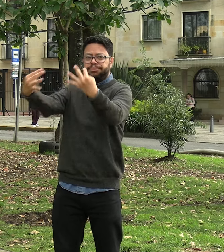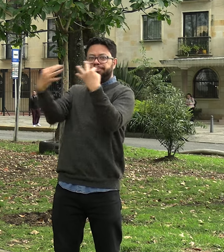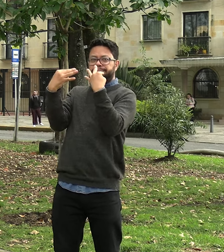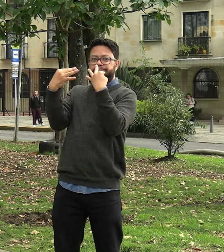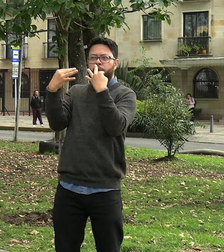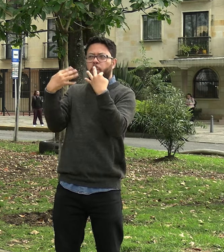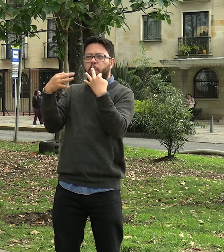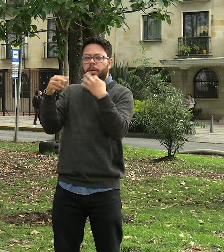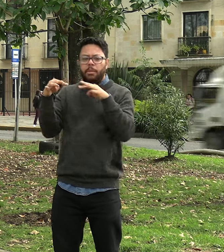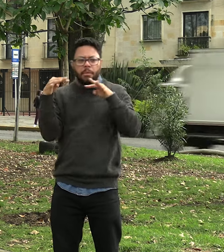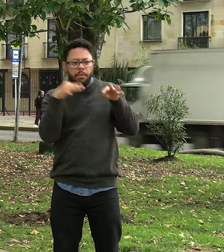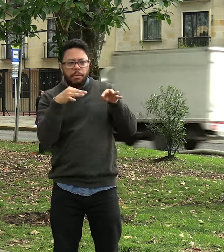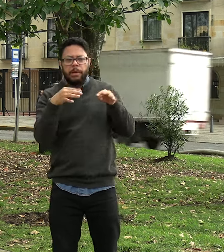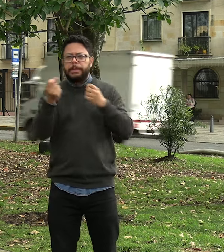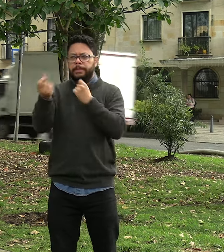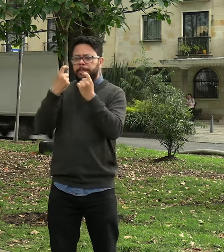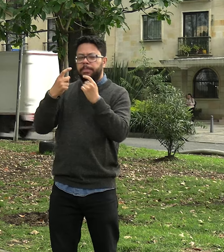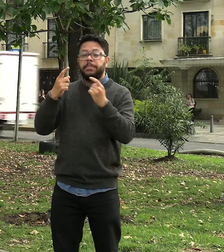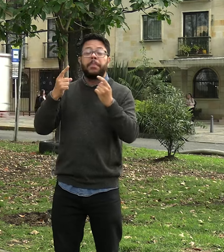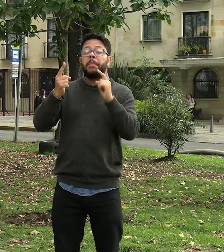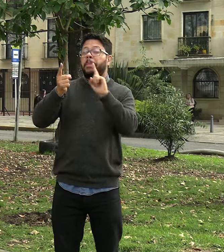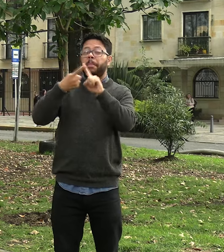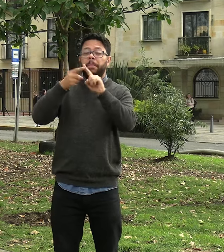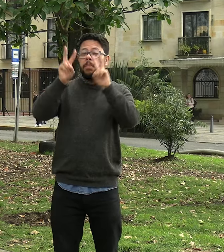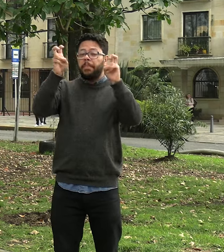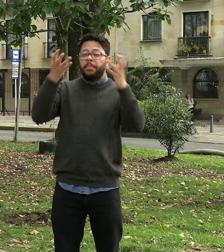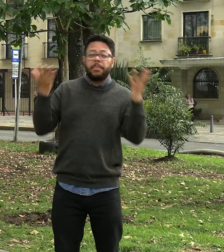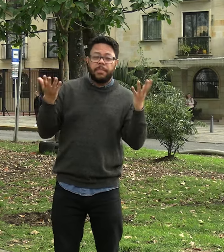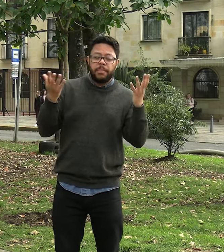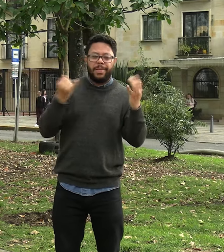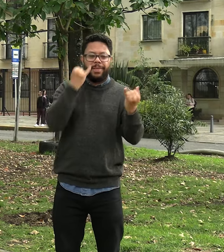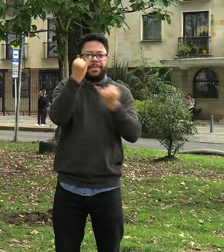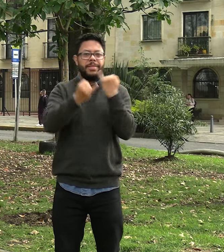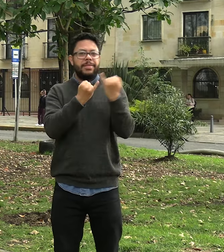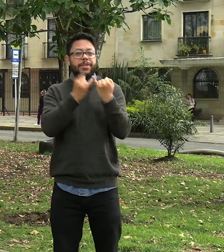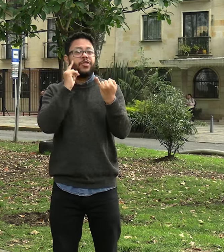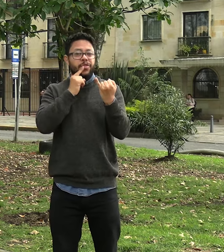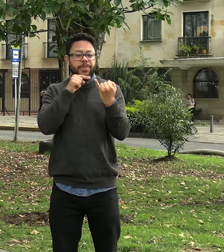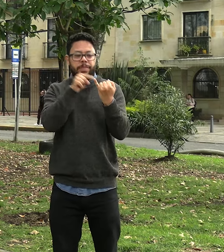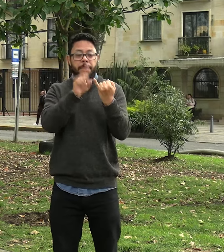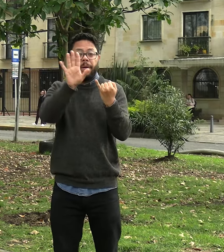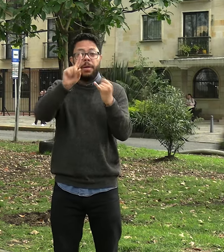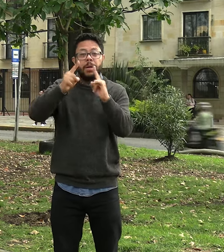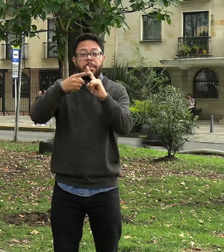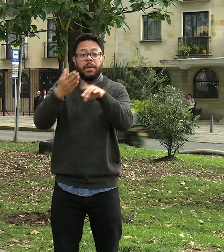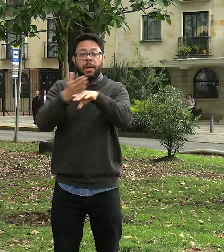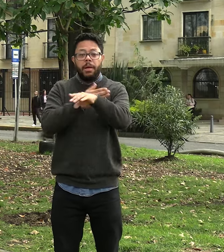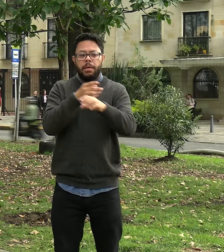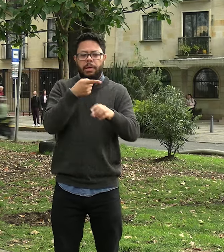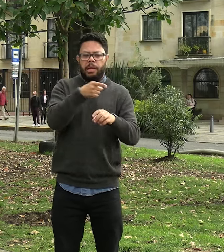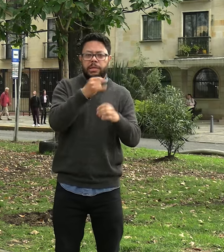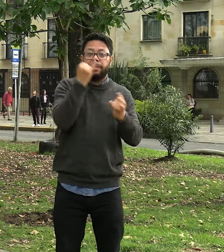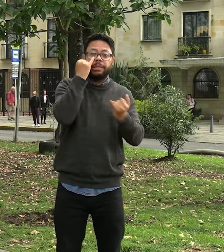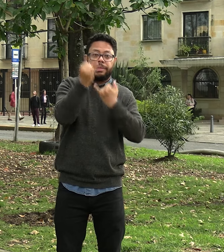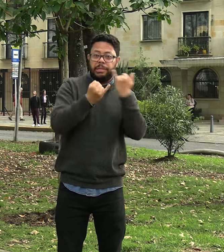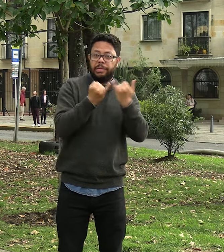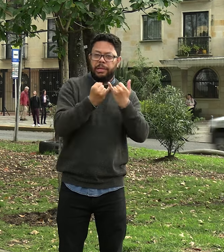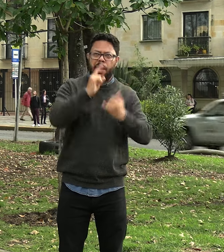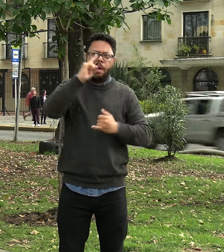información que las personas que nos visitan deben aprender sobre identidad sorda con profundización sobre los